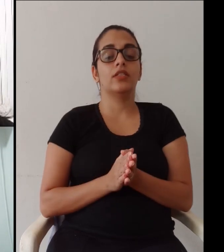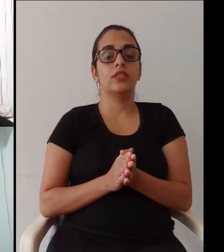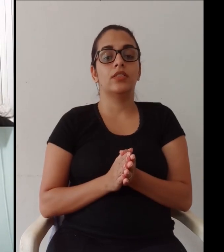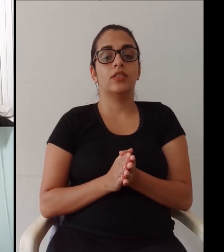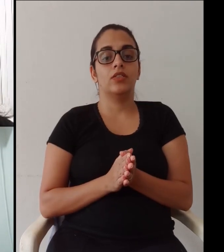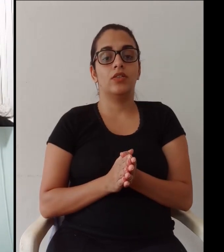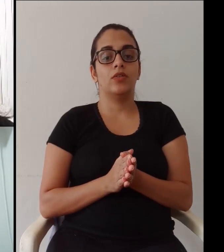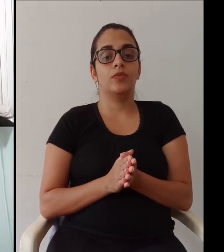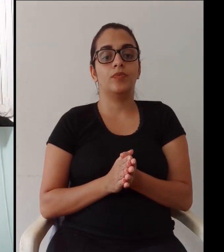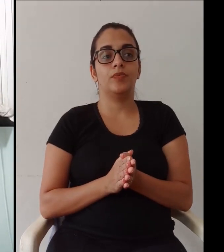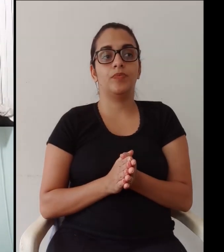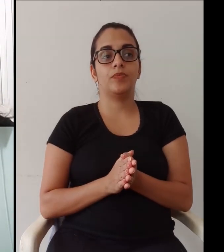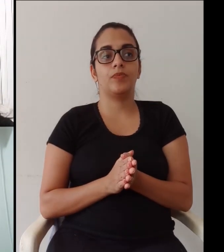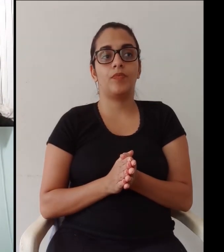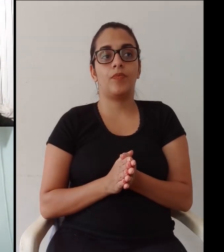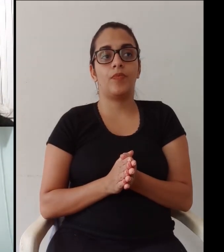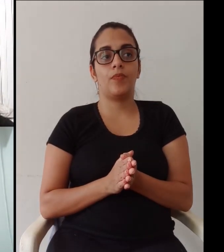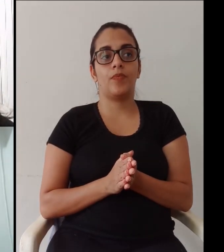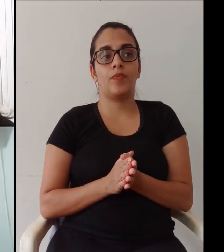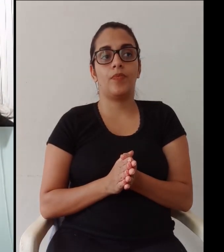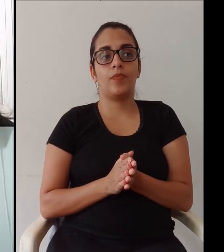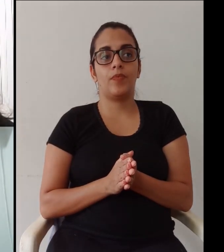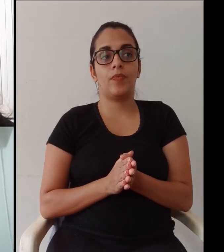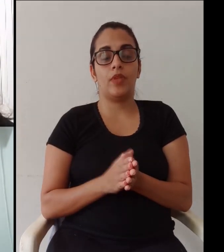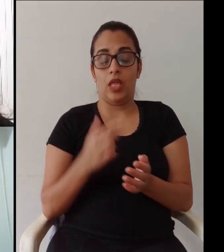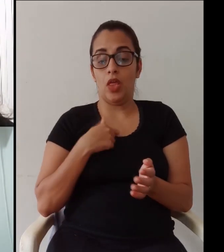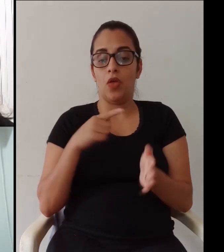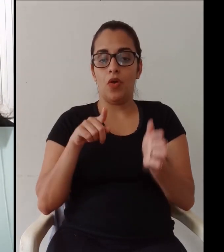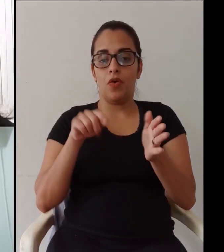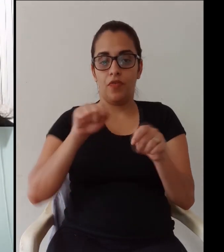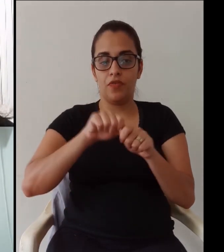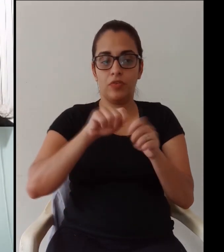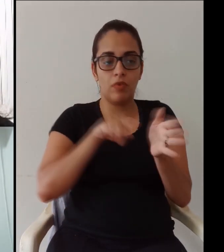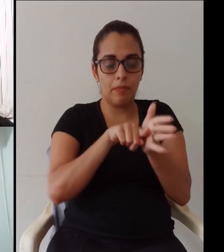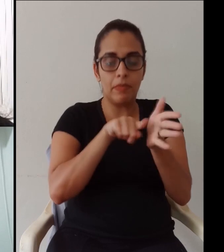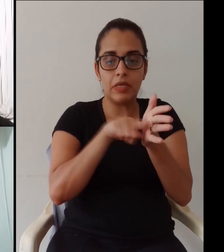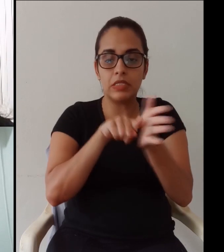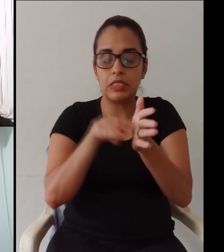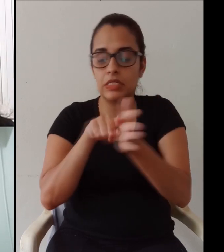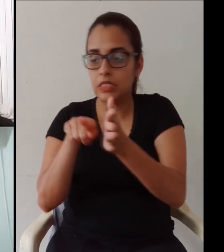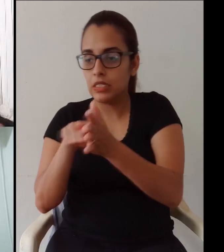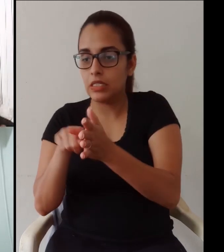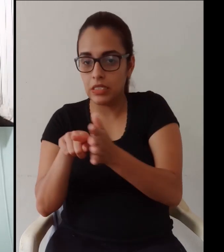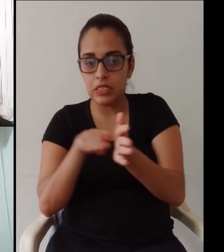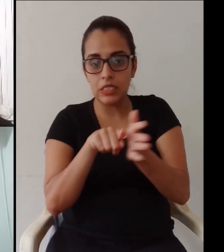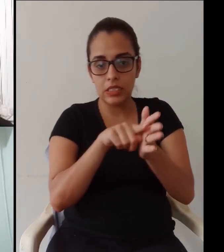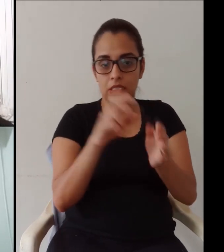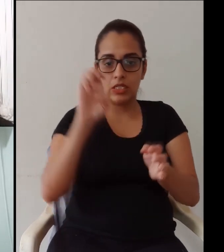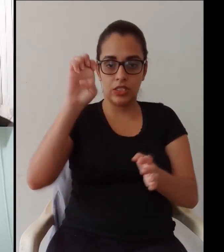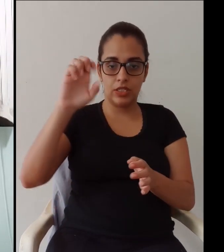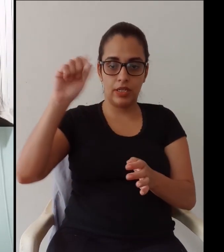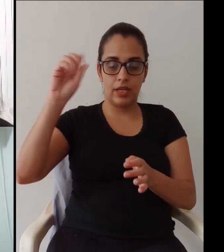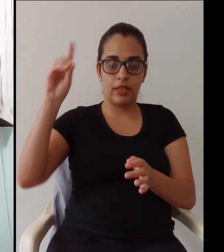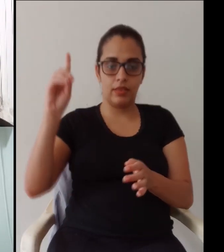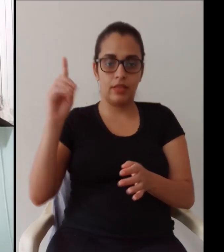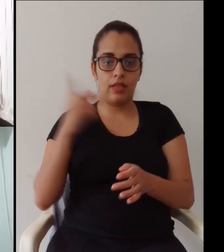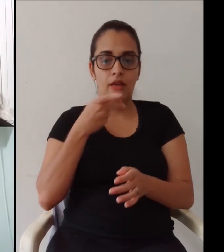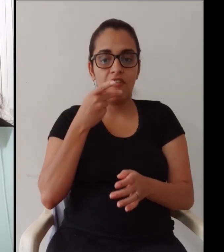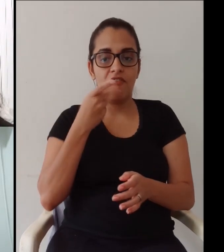equidade na EAD eu falo isso com certa propriedade não queremos ficar divulgando pesquisas